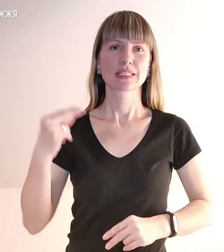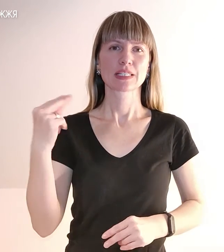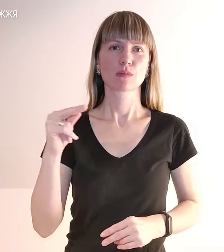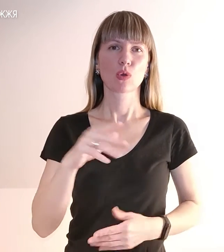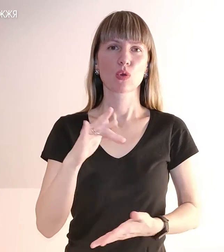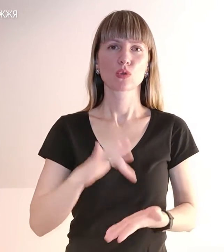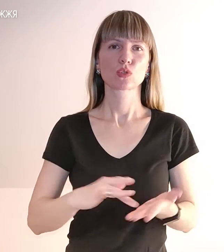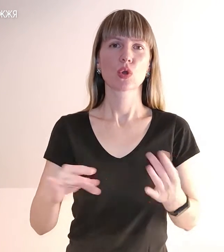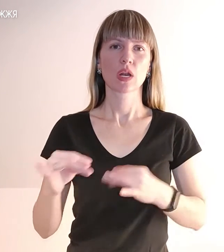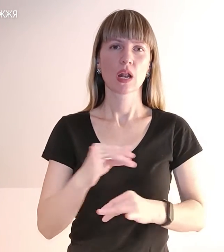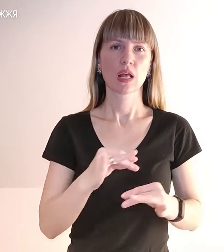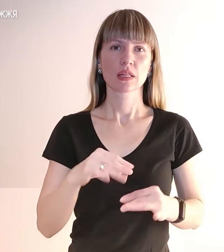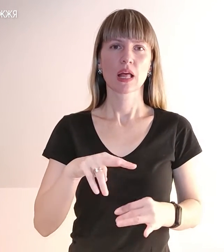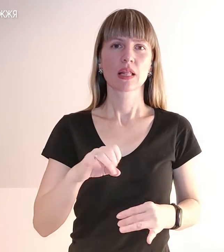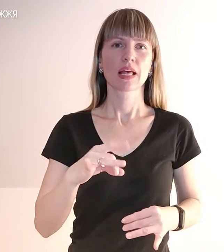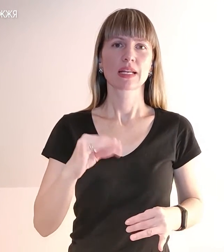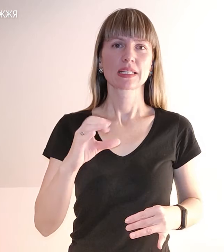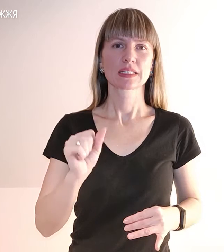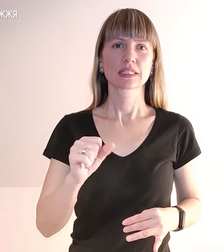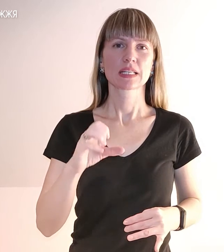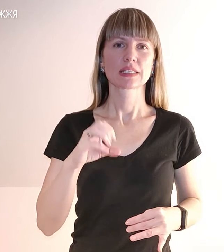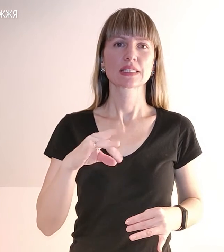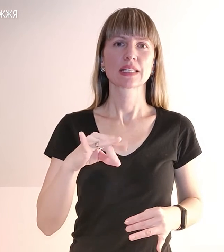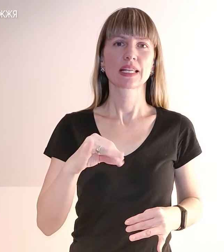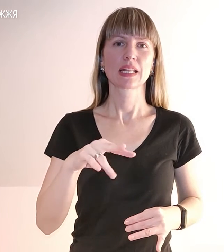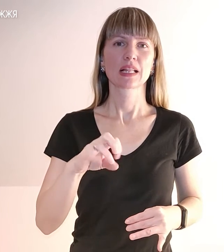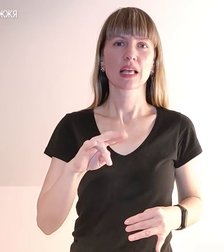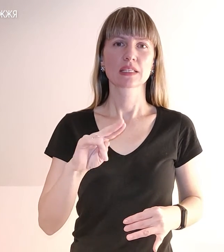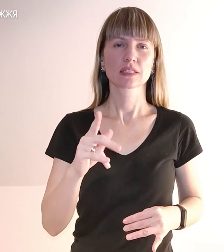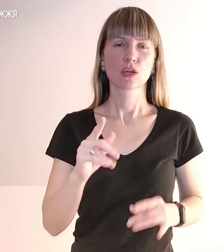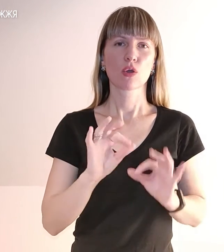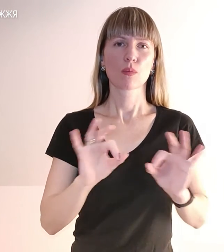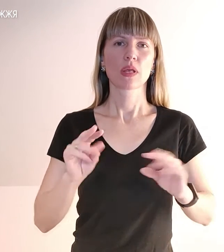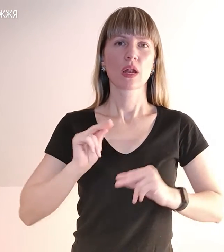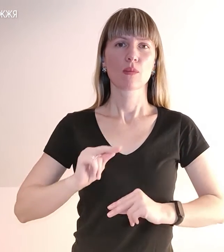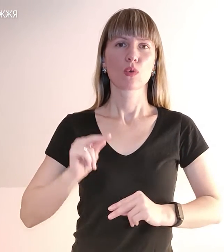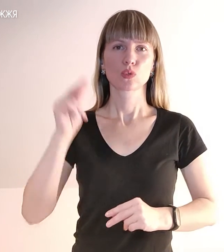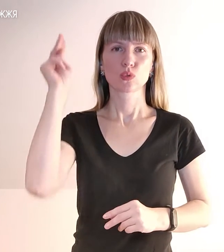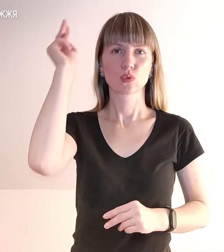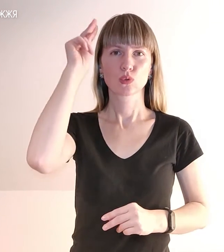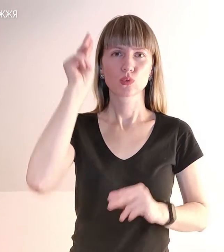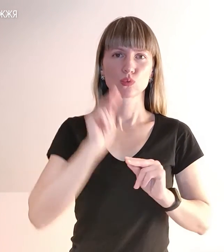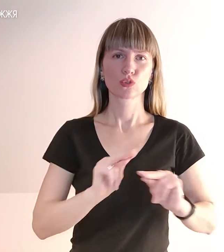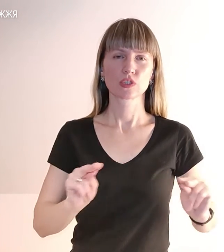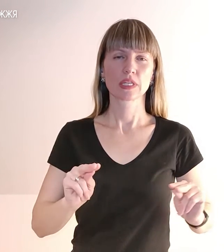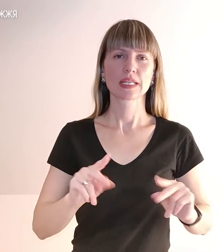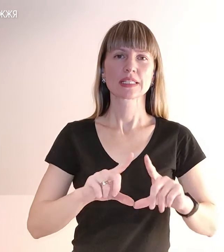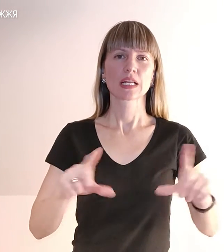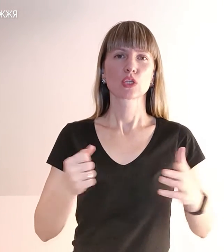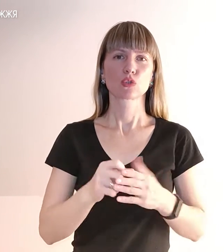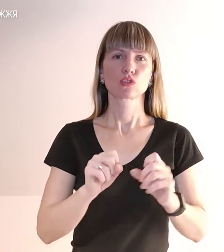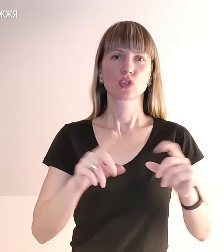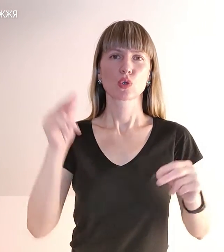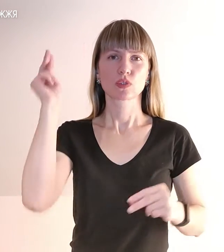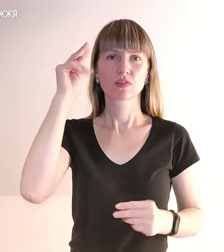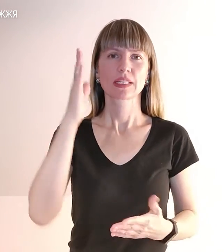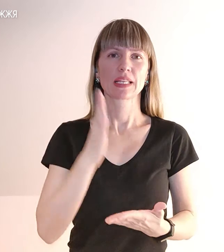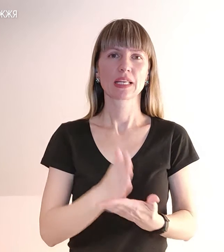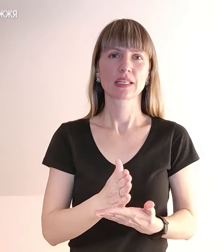міської ради Лариса Стрілизь прокоментувала роботу освітян. Завжди дошкільної освіти є такі чергові